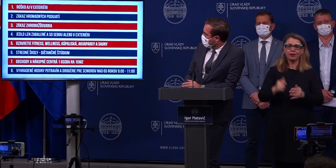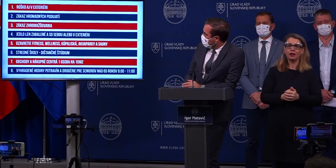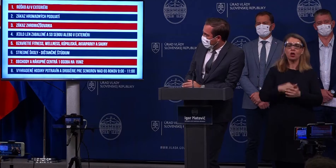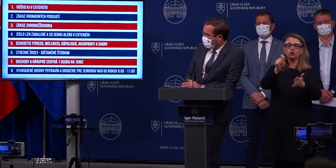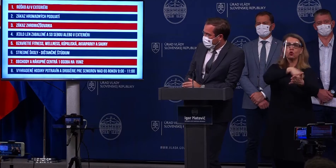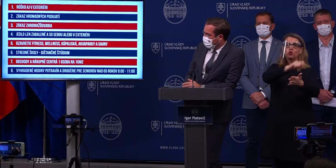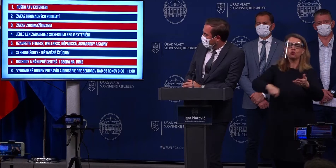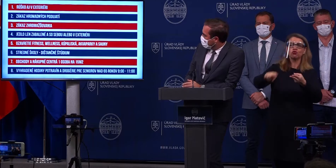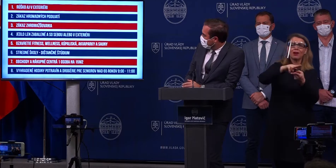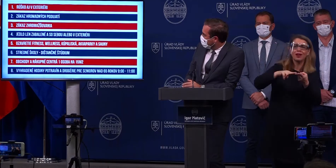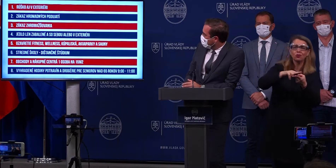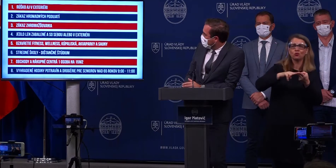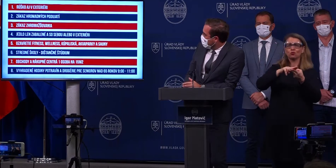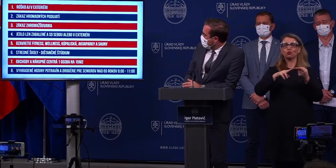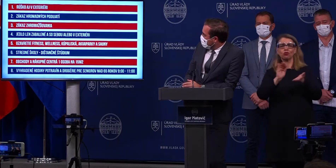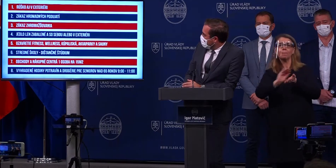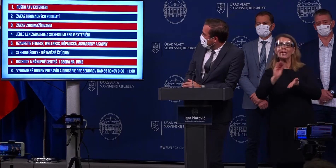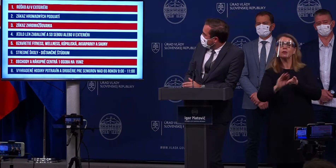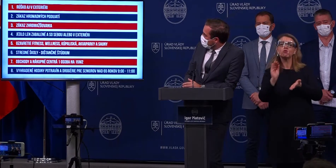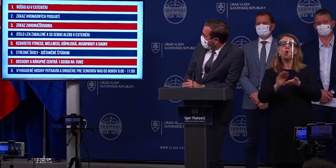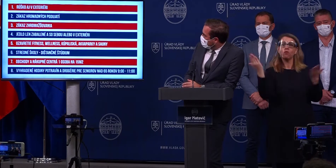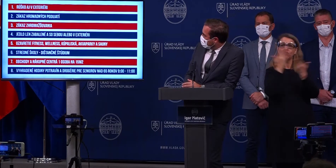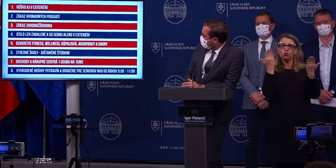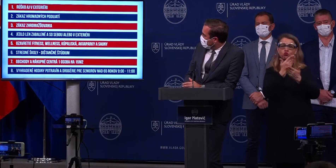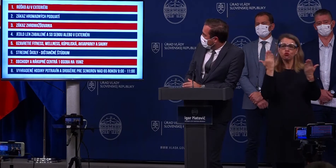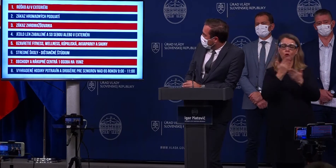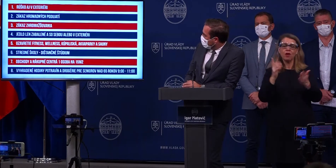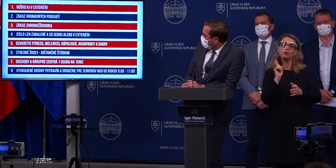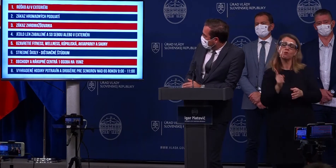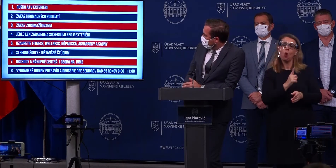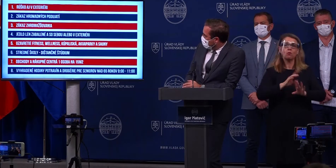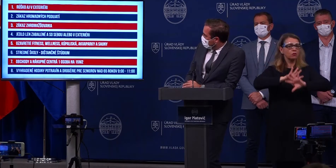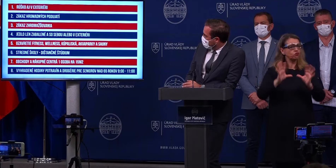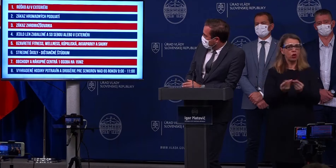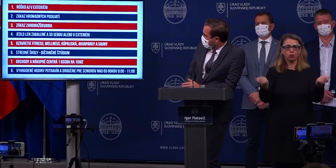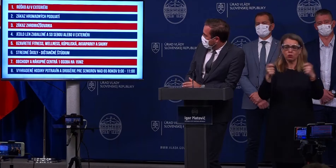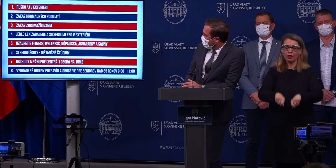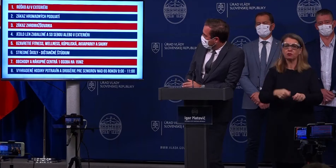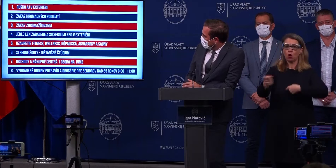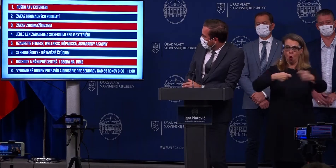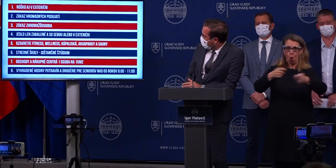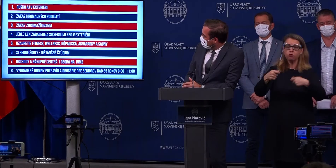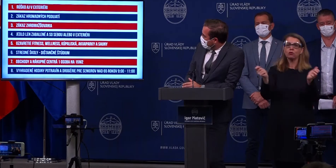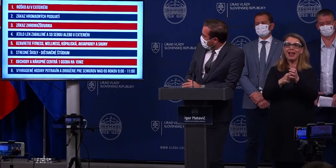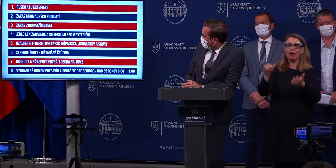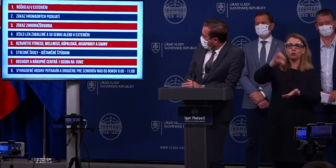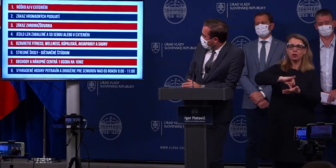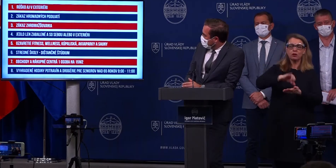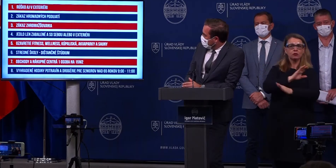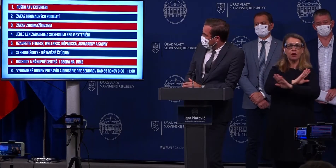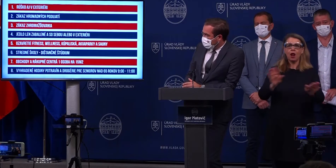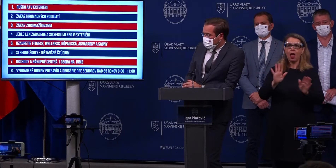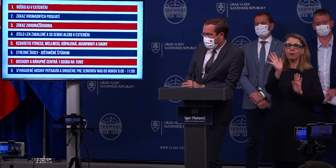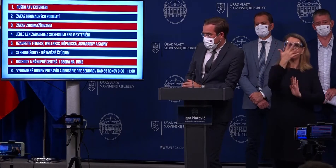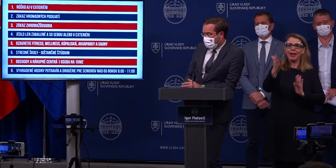mimoškolské aktivity pre žiakov a študentov. Obchody, nákupné centria len do